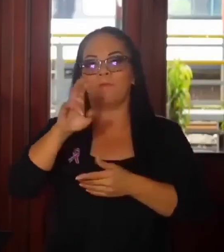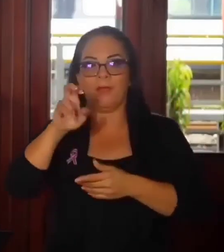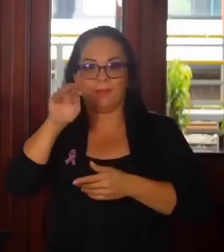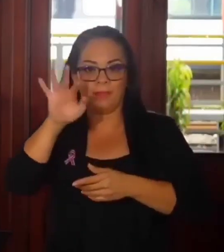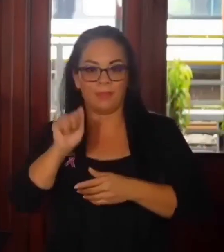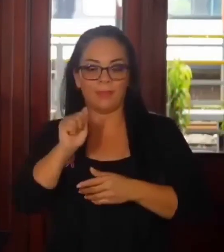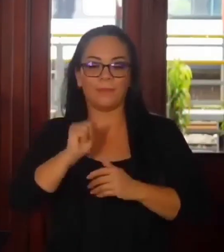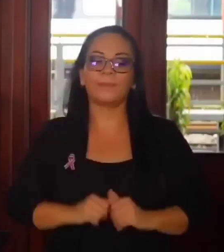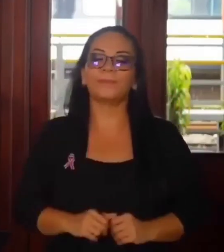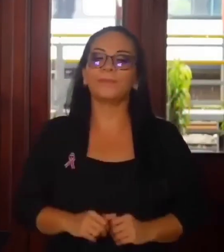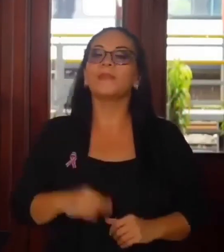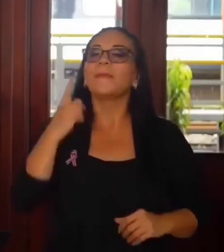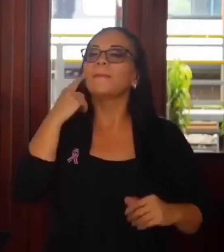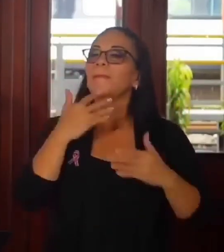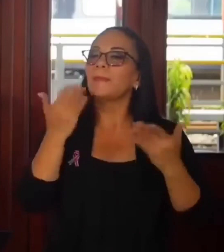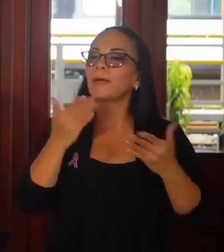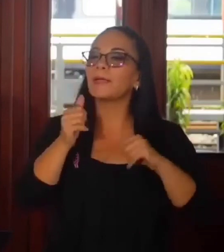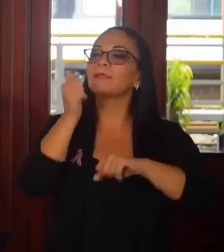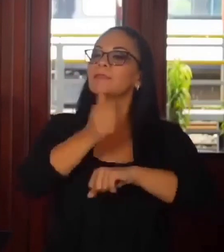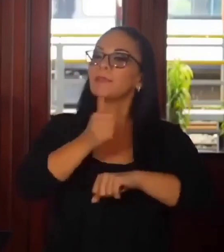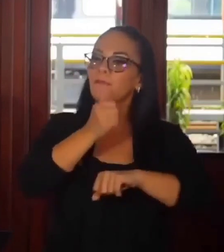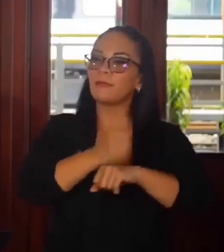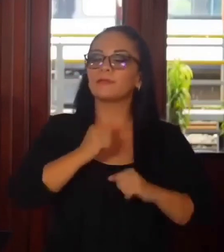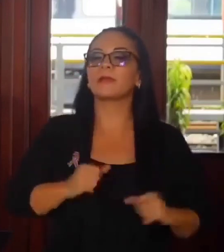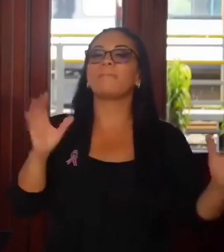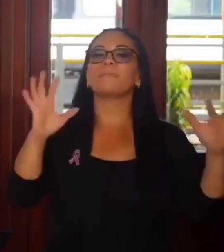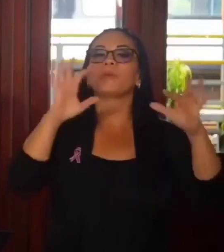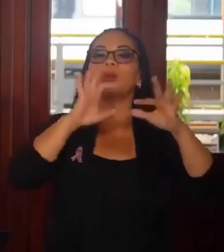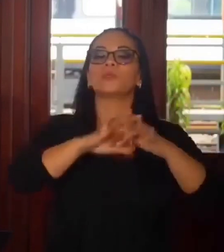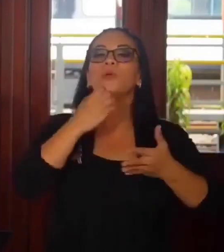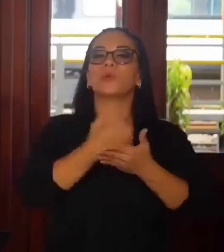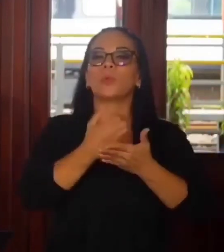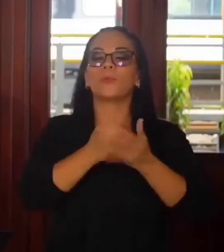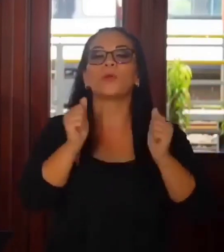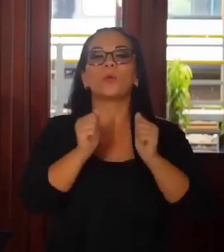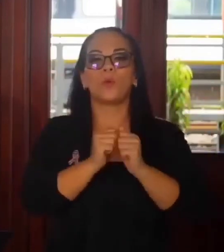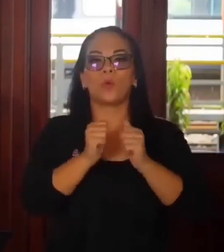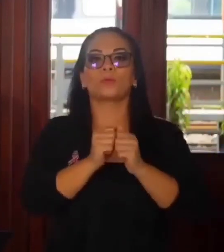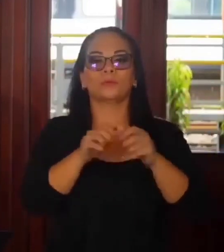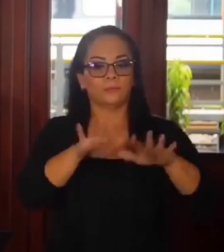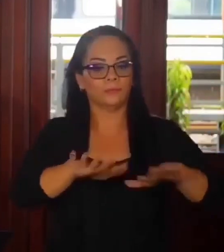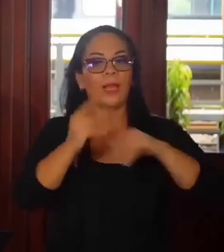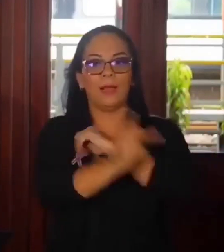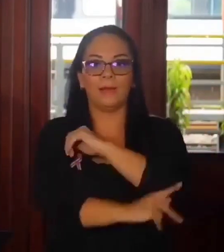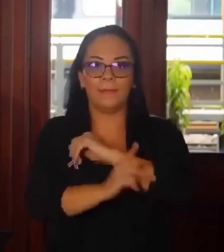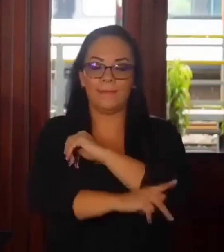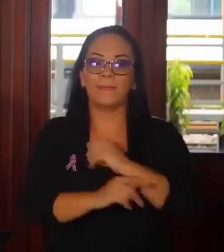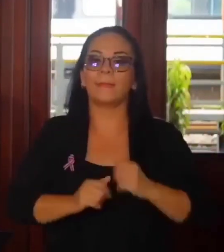para que establezca una vinculación económica con el territorio nacional,